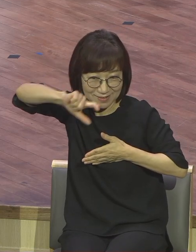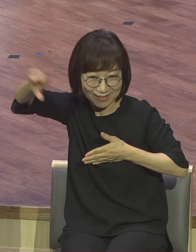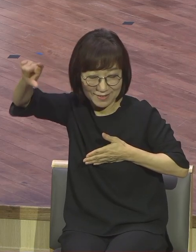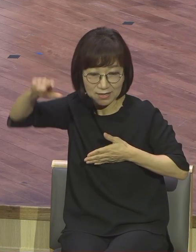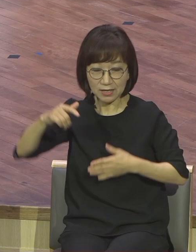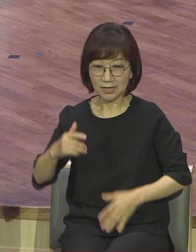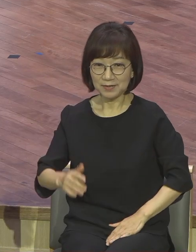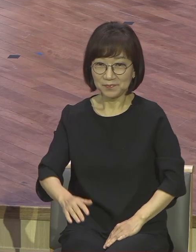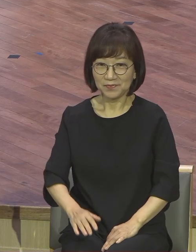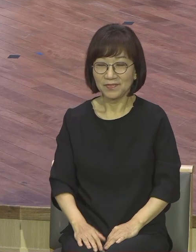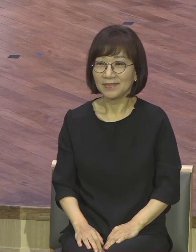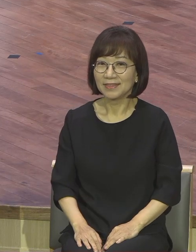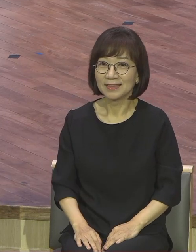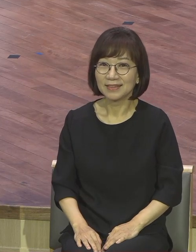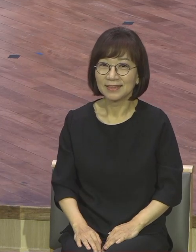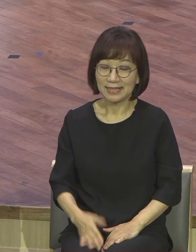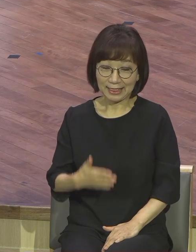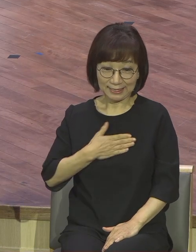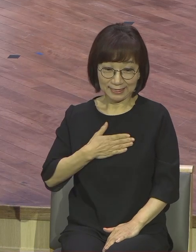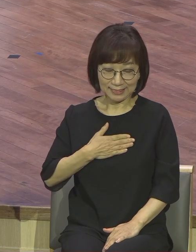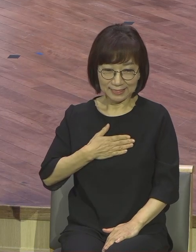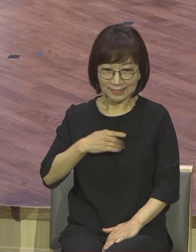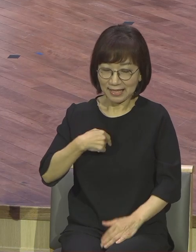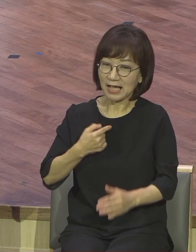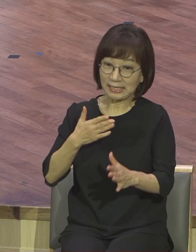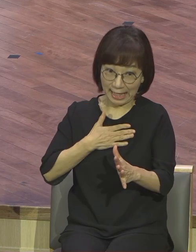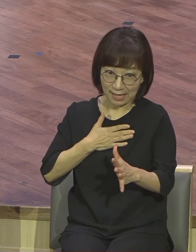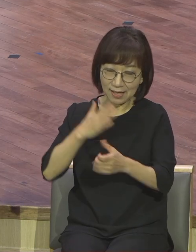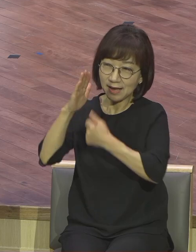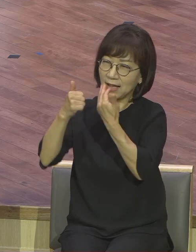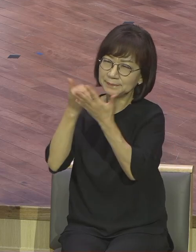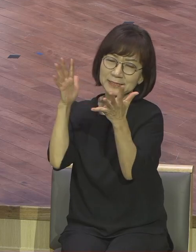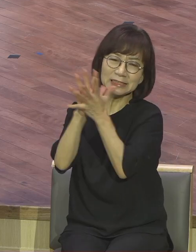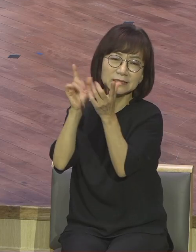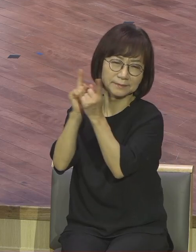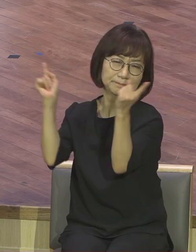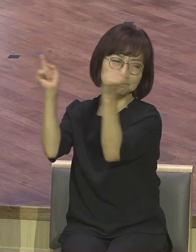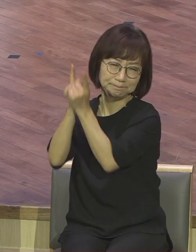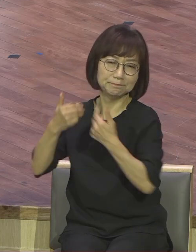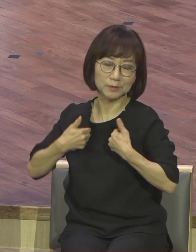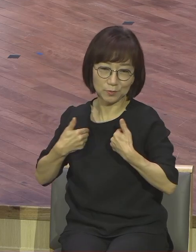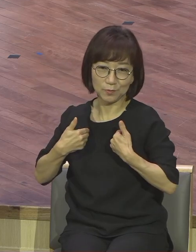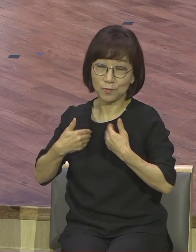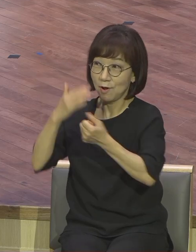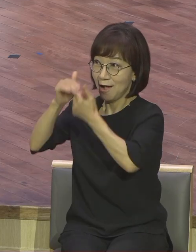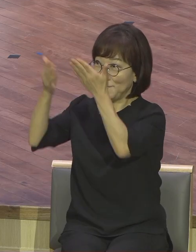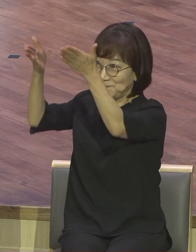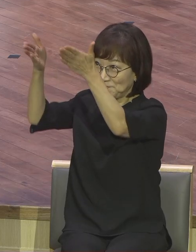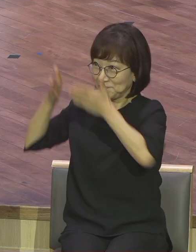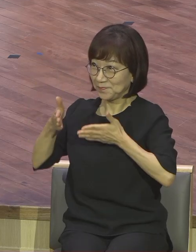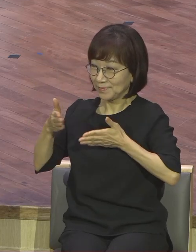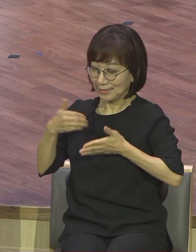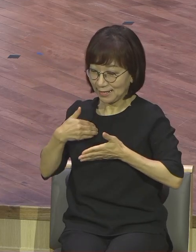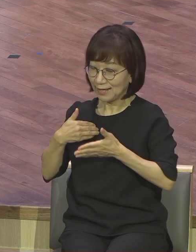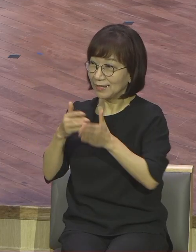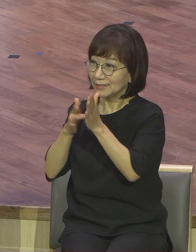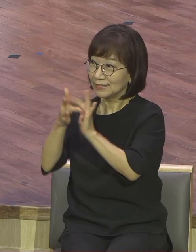내가 뭐요? 하나님을 만나야 돼요. 내가 예수의 시도를 내 주인으로 인격적으로 영접해야 됩니다.